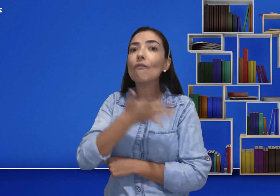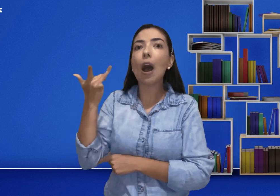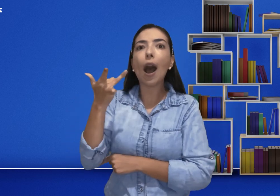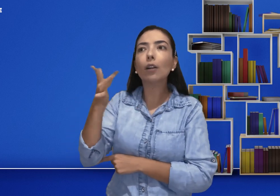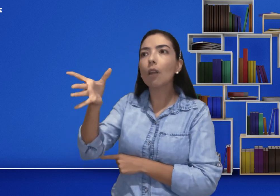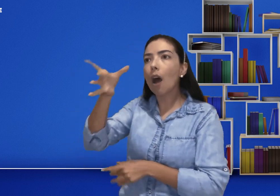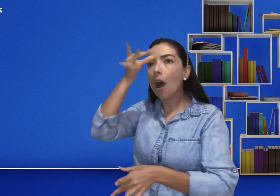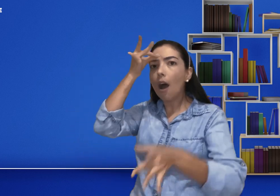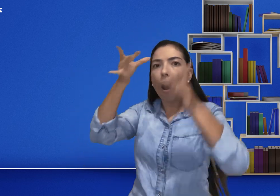casa.